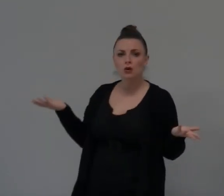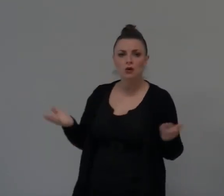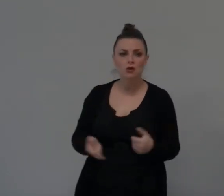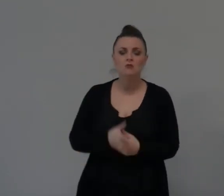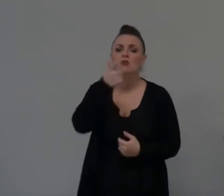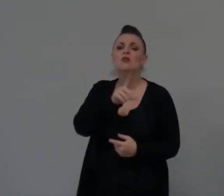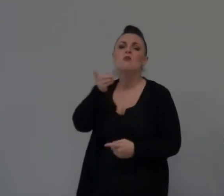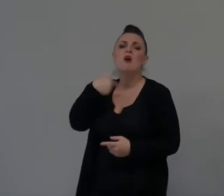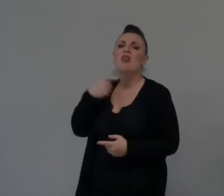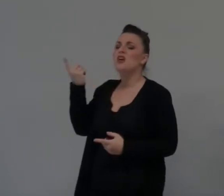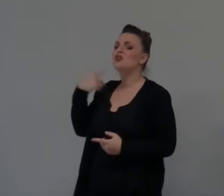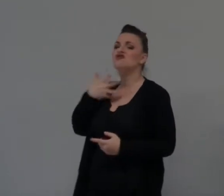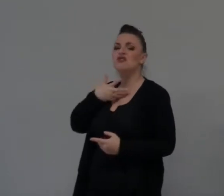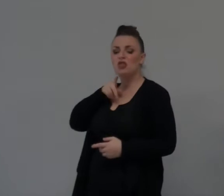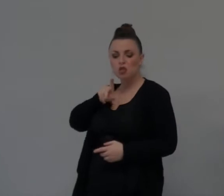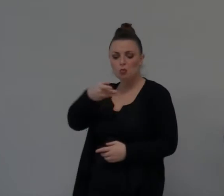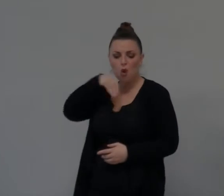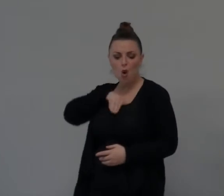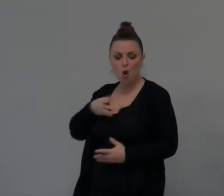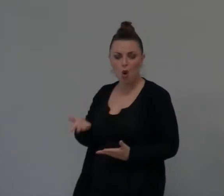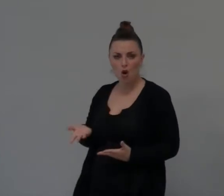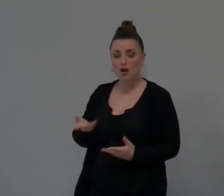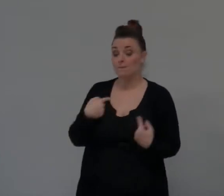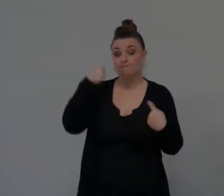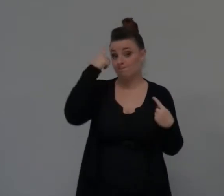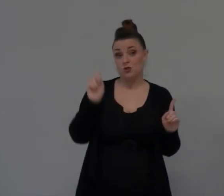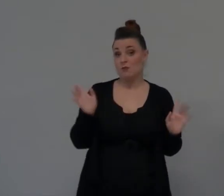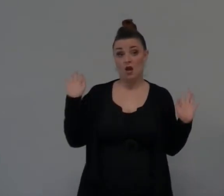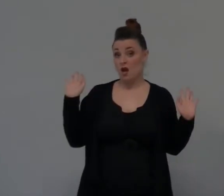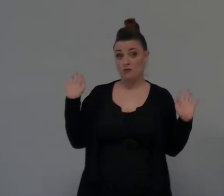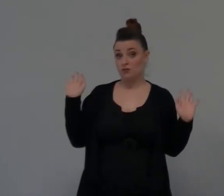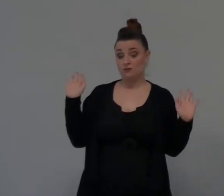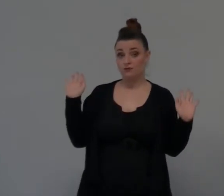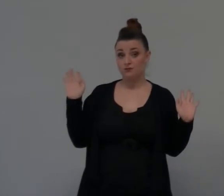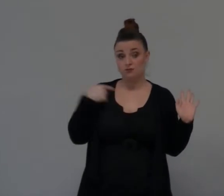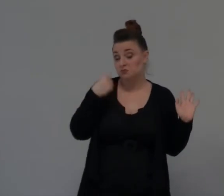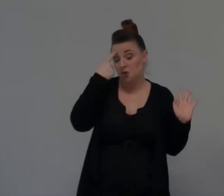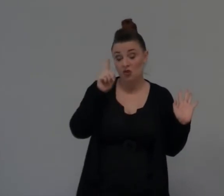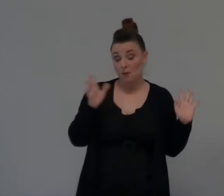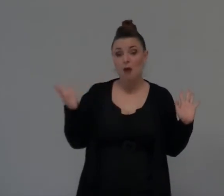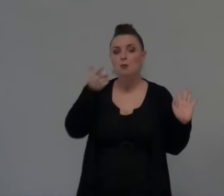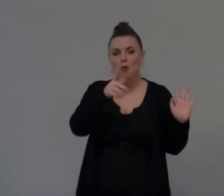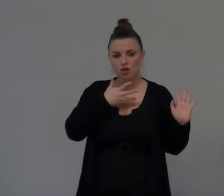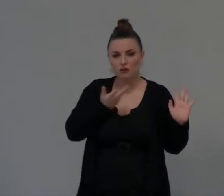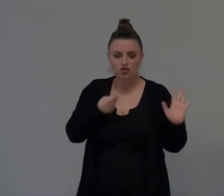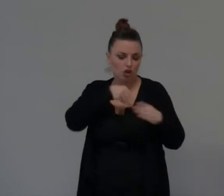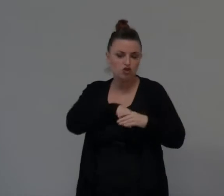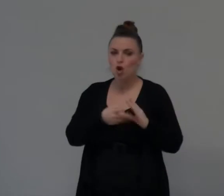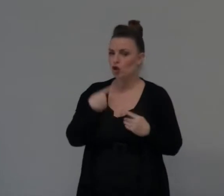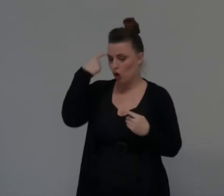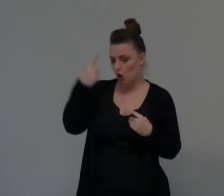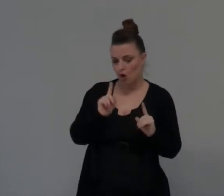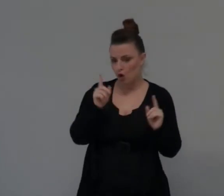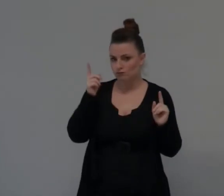Signore perché è molto umore? Noi non lo sappiamo Noi non lo sappiamo Paolo dice così